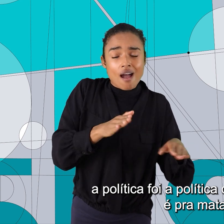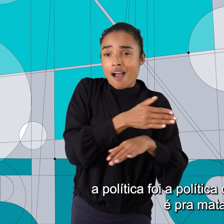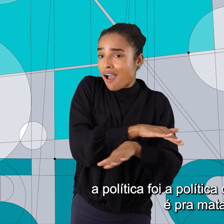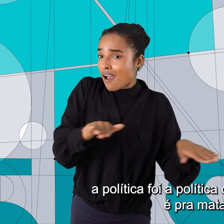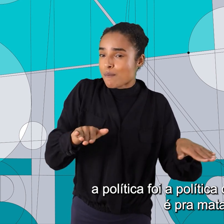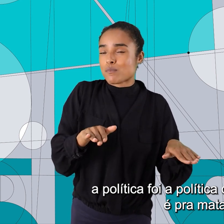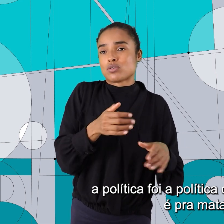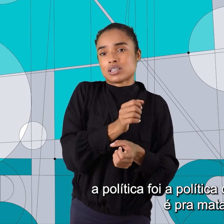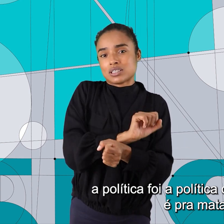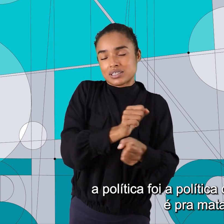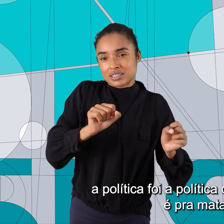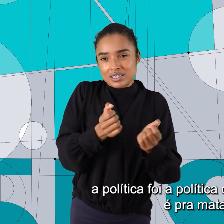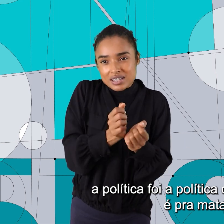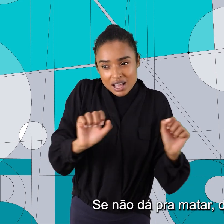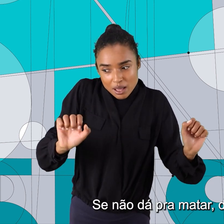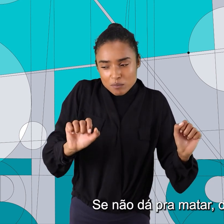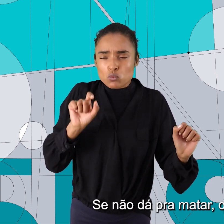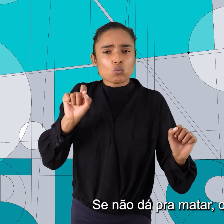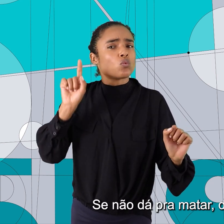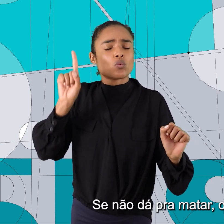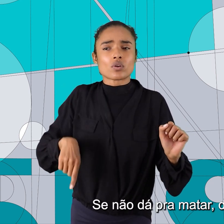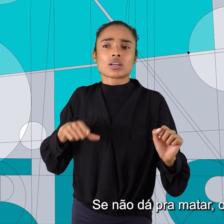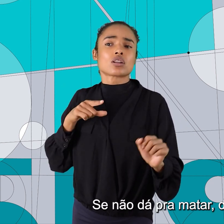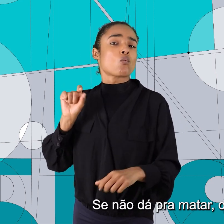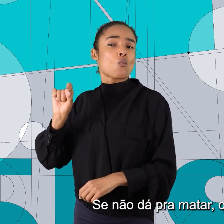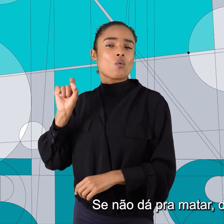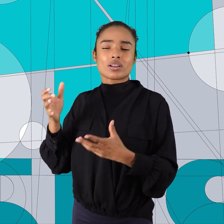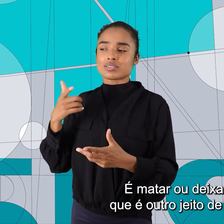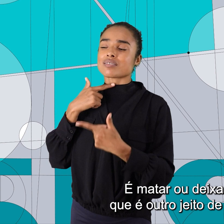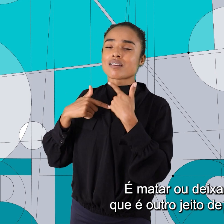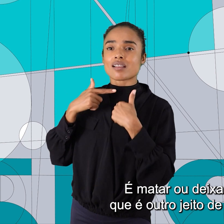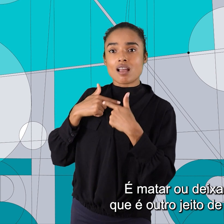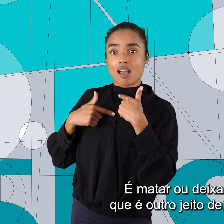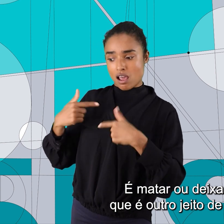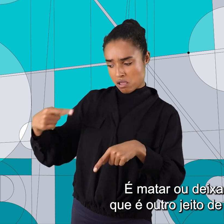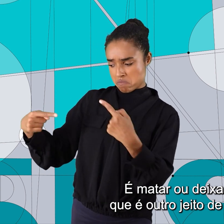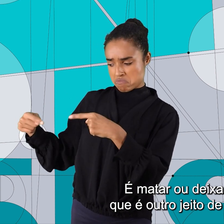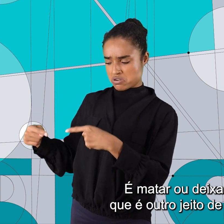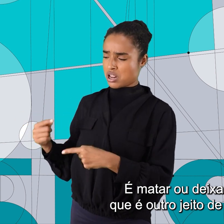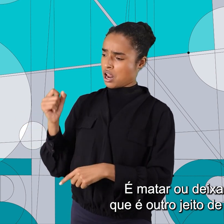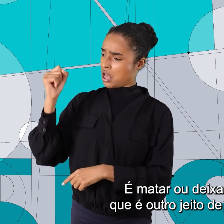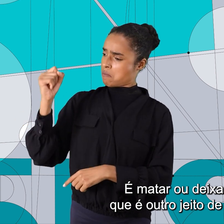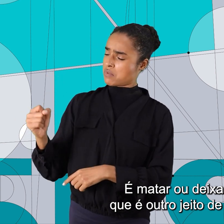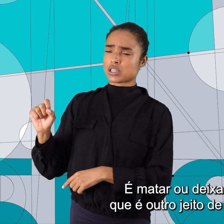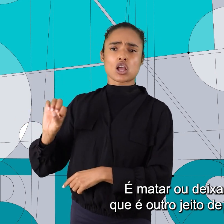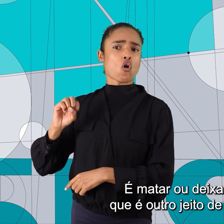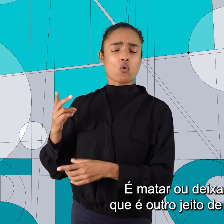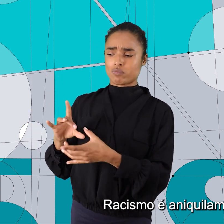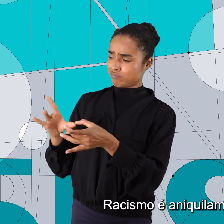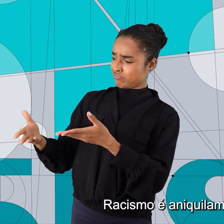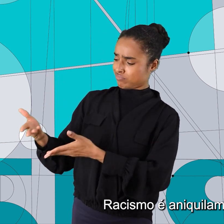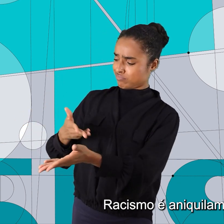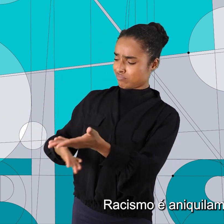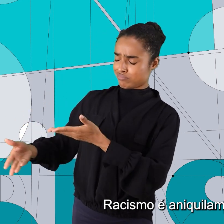a política de eliminação. É para matar. Se não dá para matar, deixa morrer. É matar ou deixar morrer, que é outro jeito de matar.